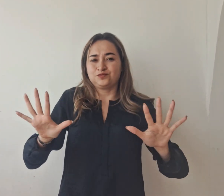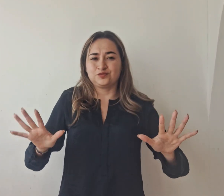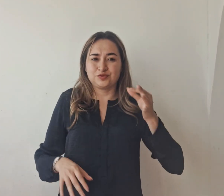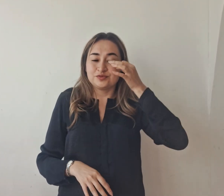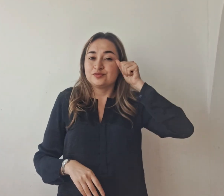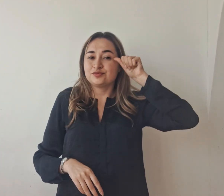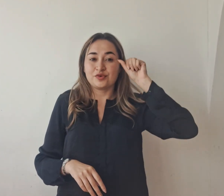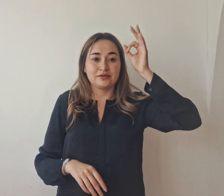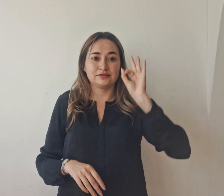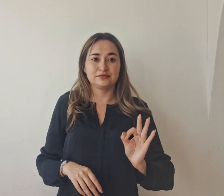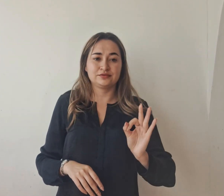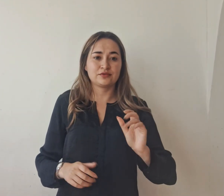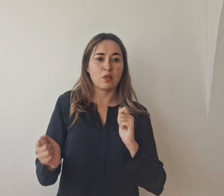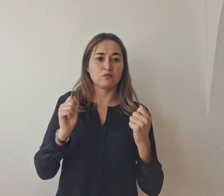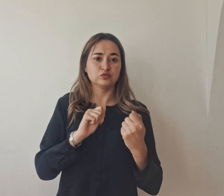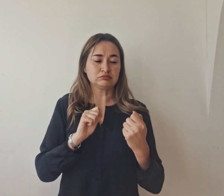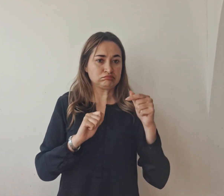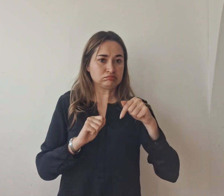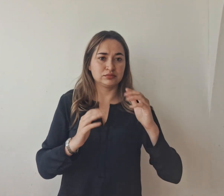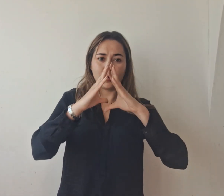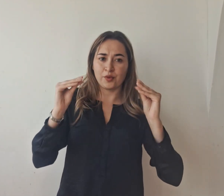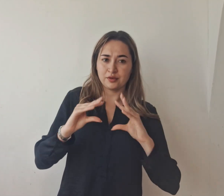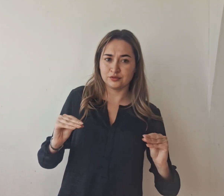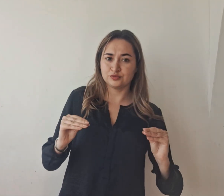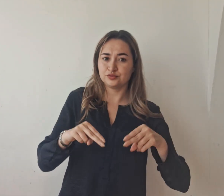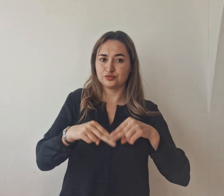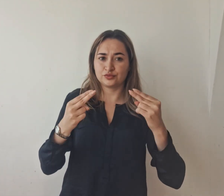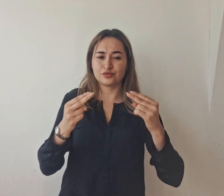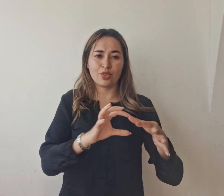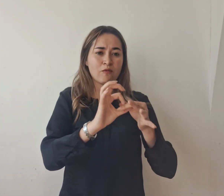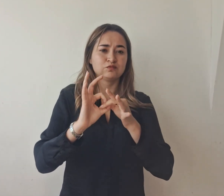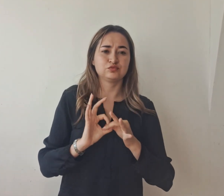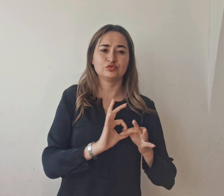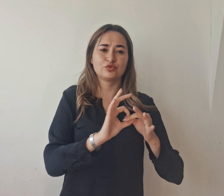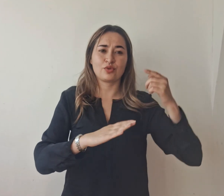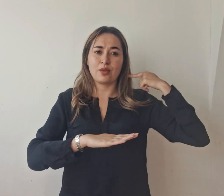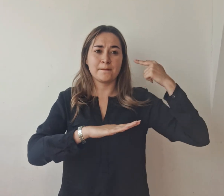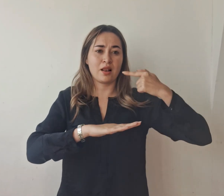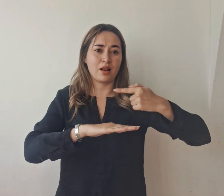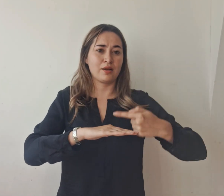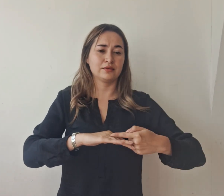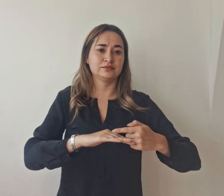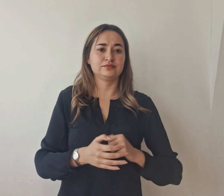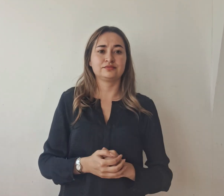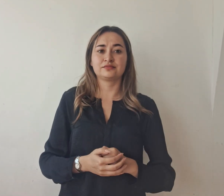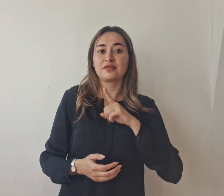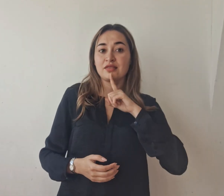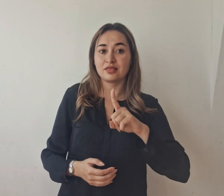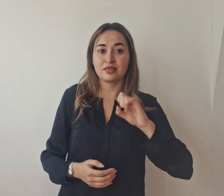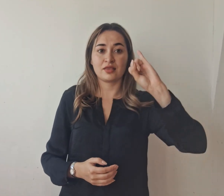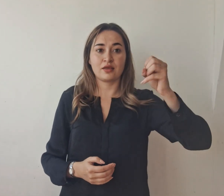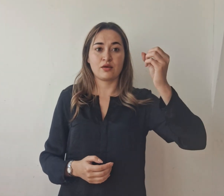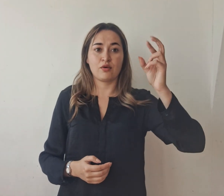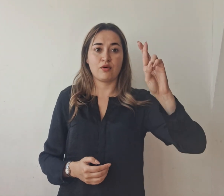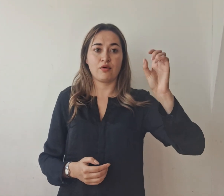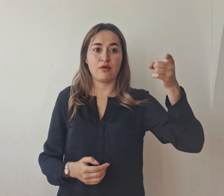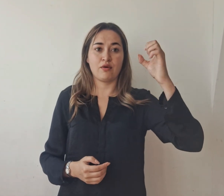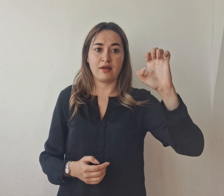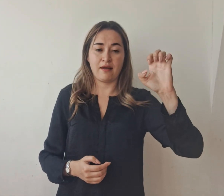Transformamos esta Navidad en Tunja, conectando con las tradiciones, expresó Jorge Orlay Espíndola Suárez,